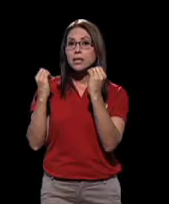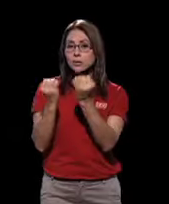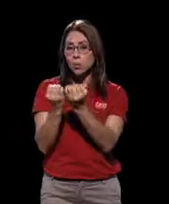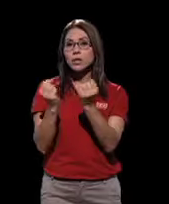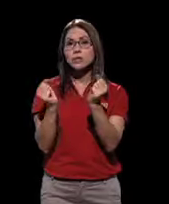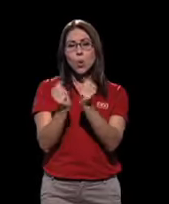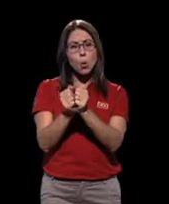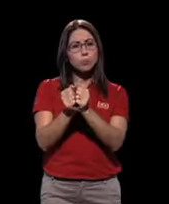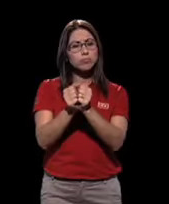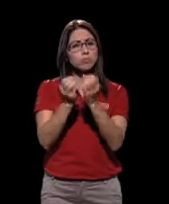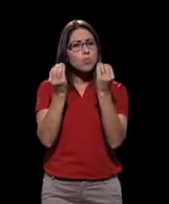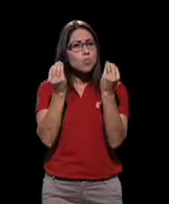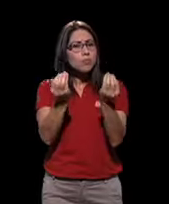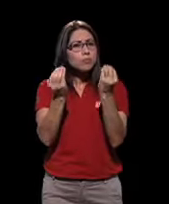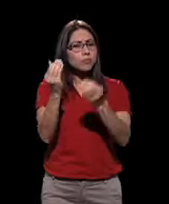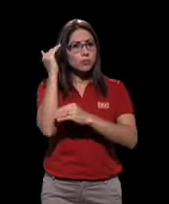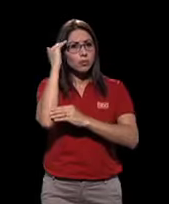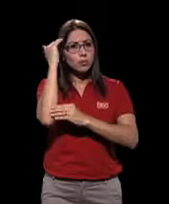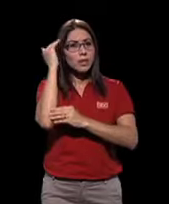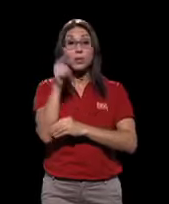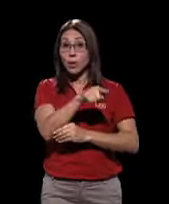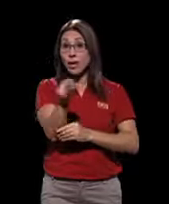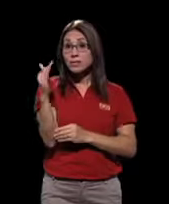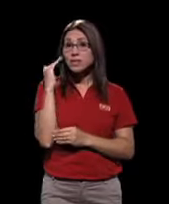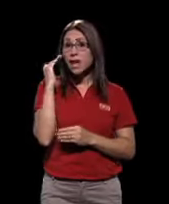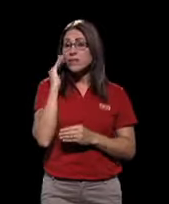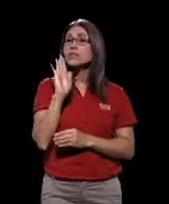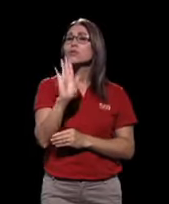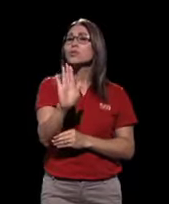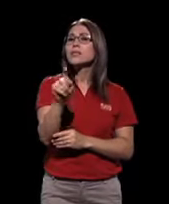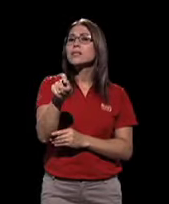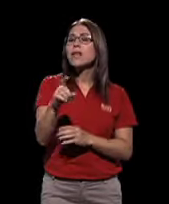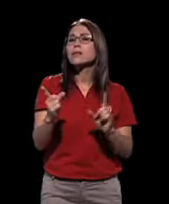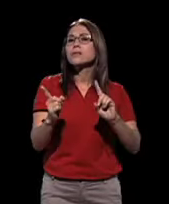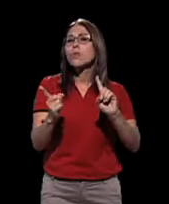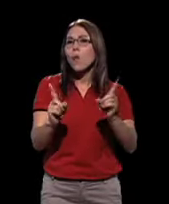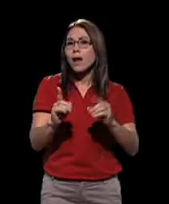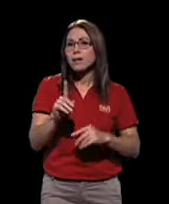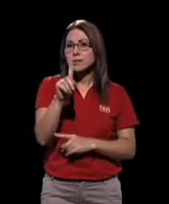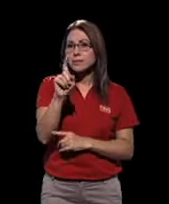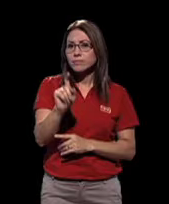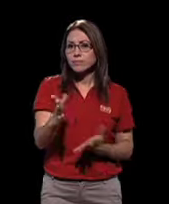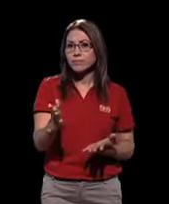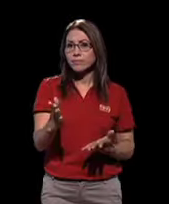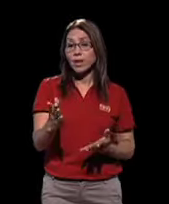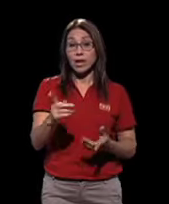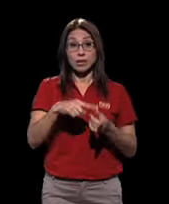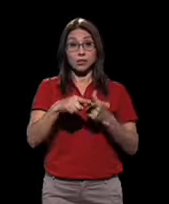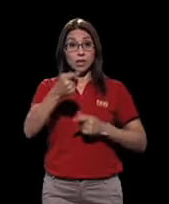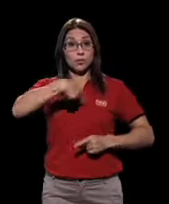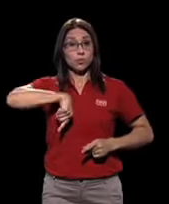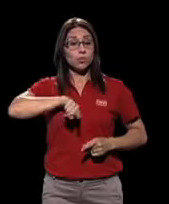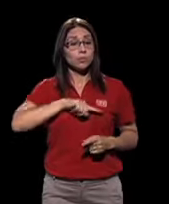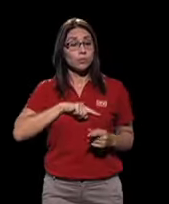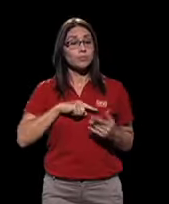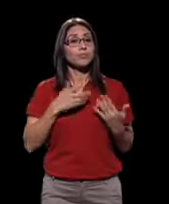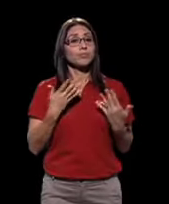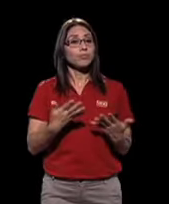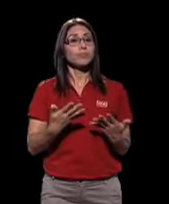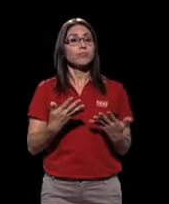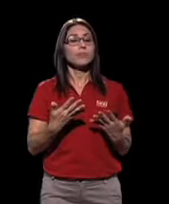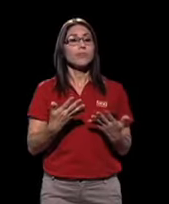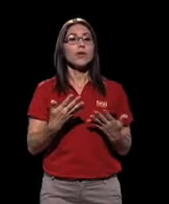conocimiento vasto y que saben cuáles son sus necesidades. Entonces, ser nosotros, como he venido diciendo,